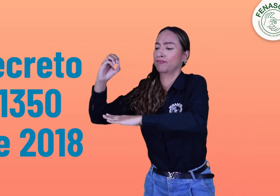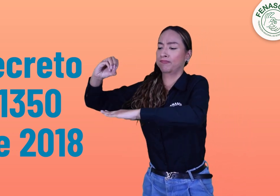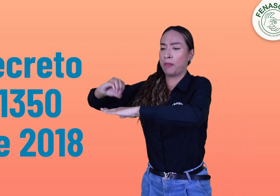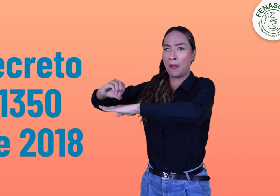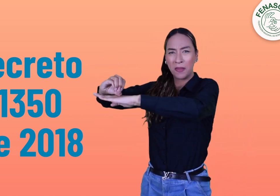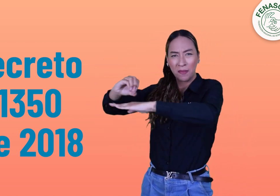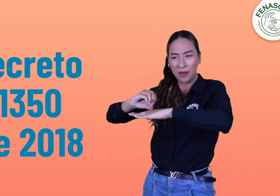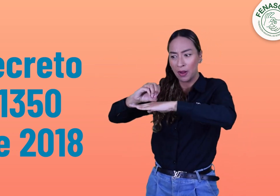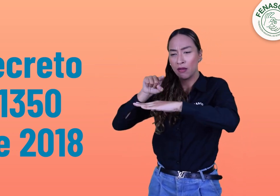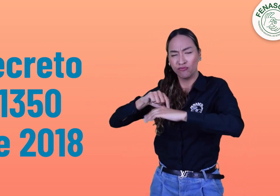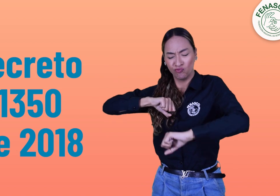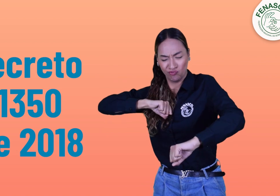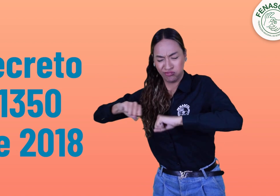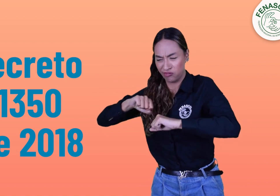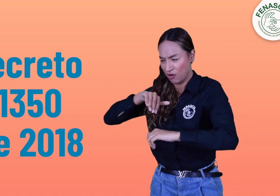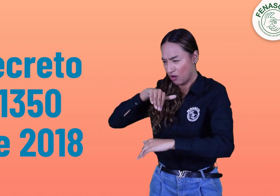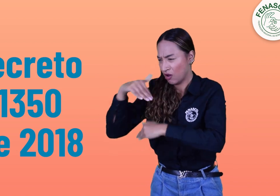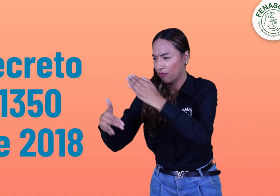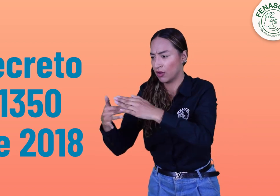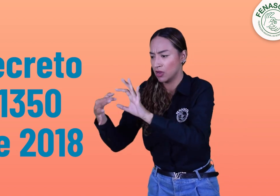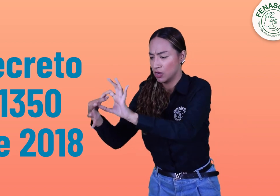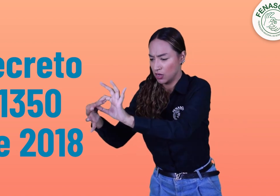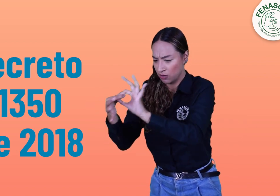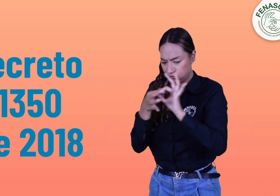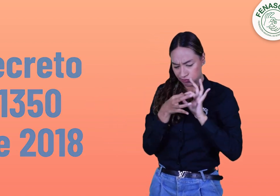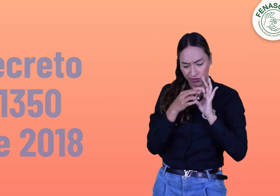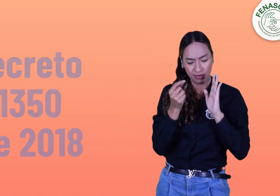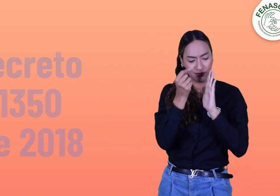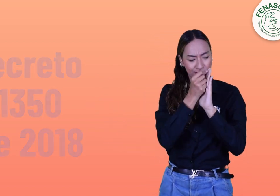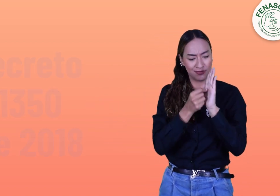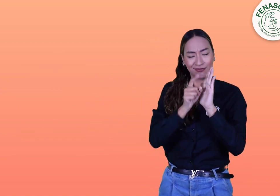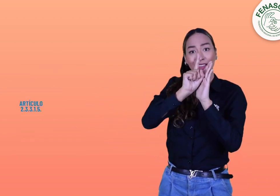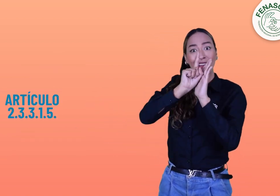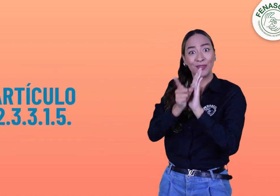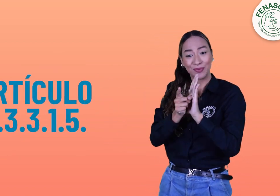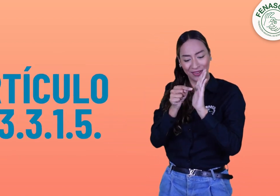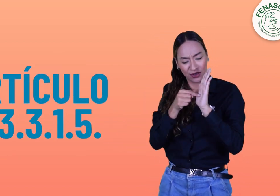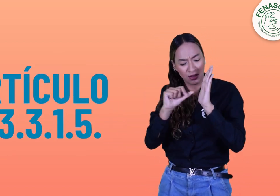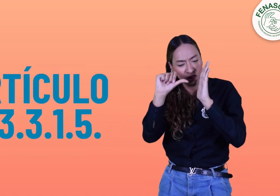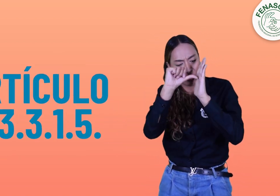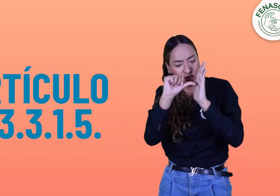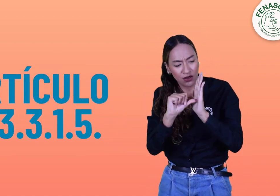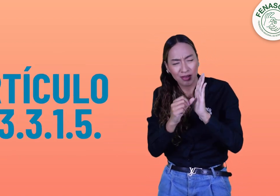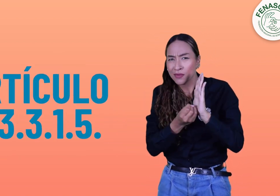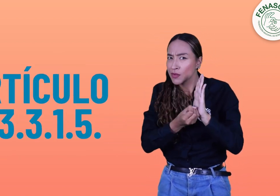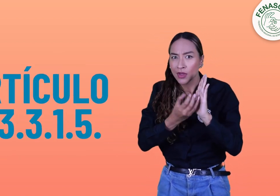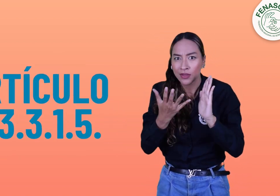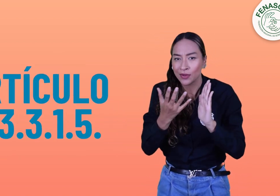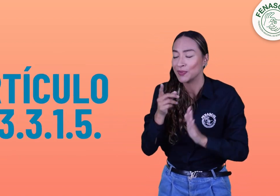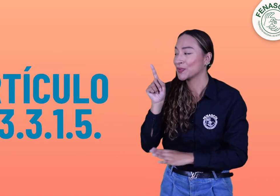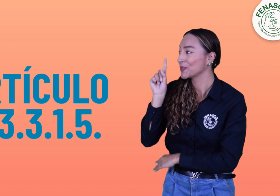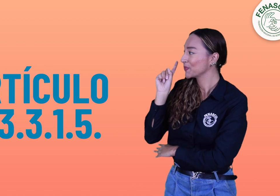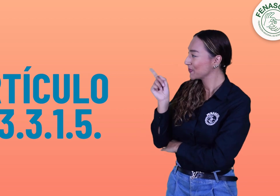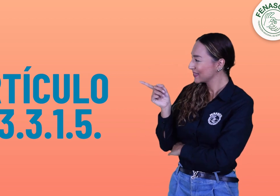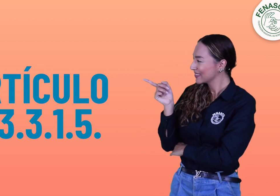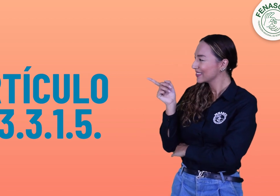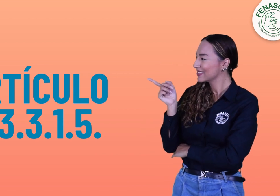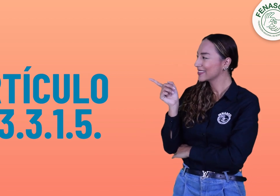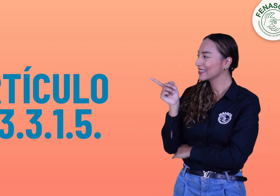y funcionamiento de las organizaciones de personas con discapacidad que las representa. También se